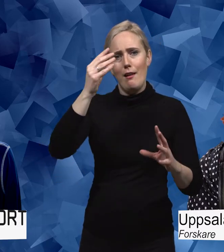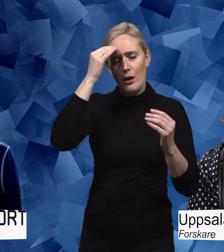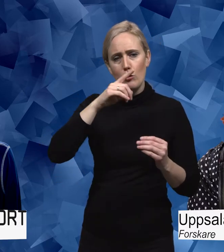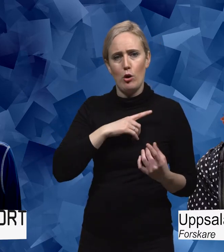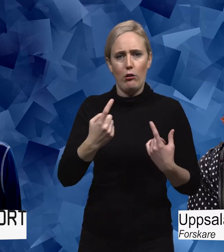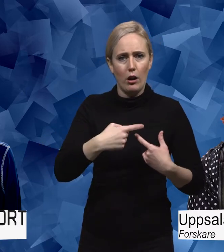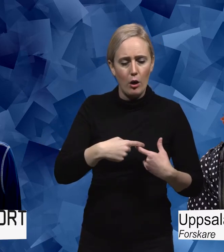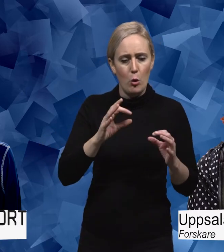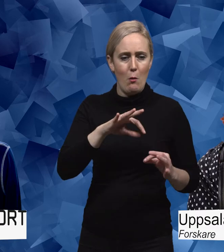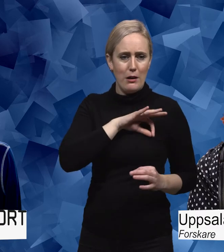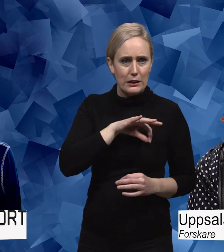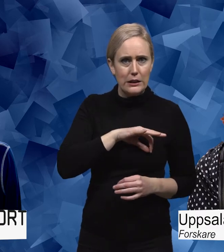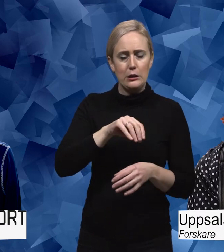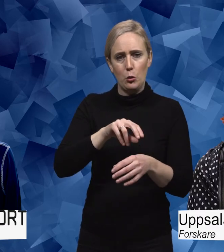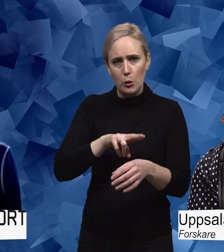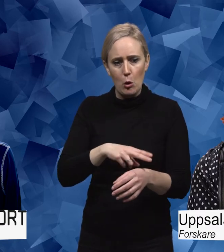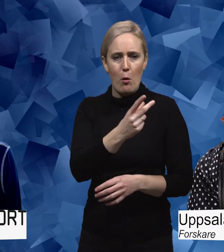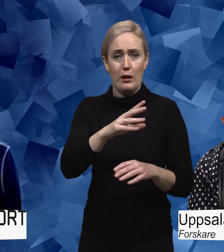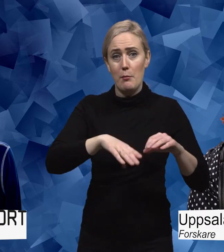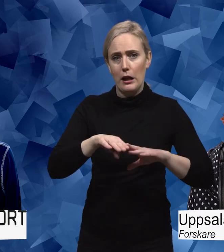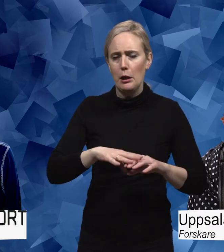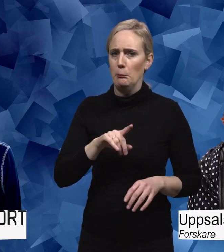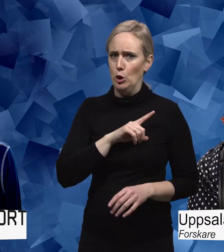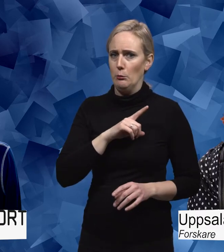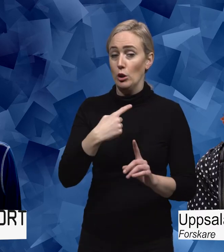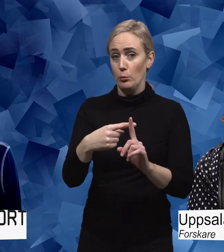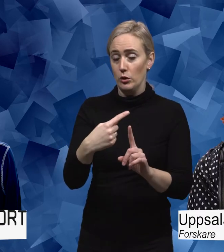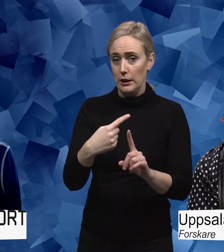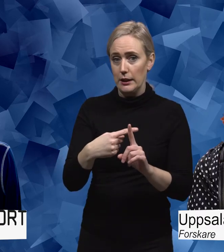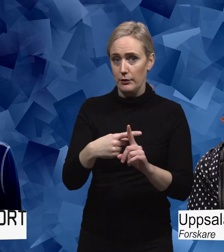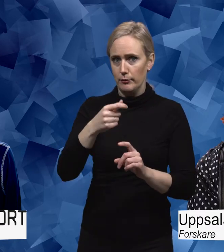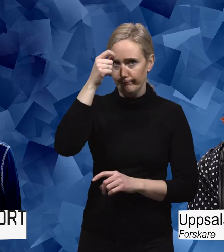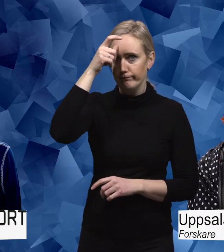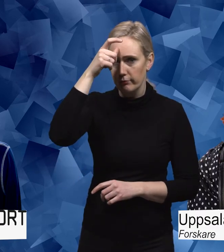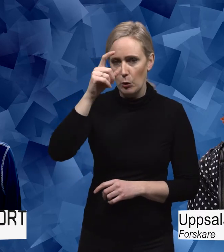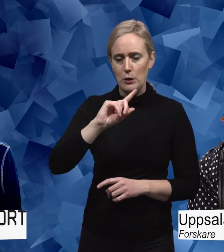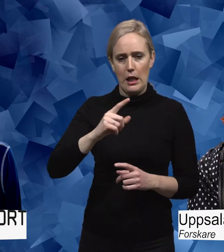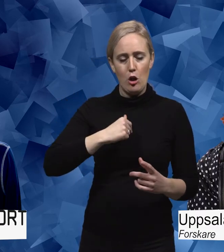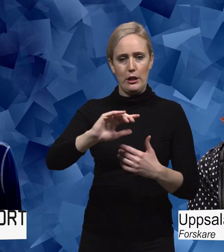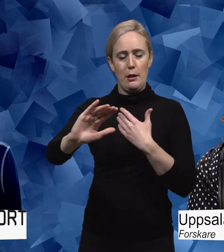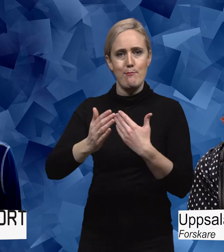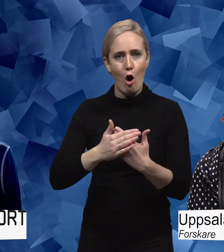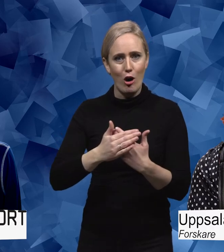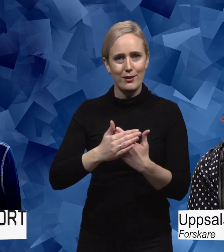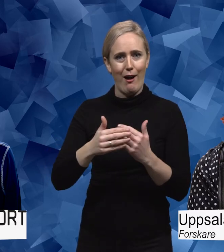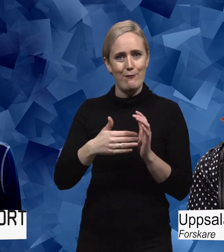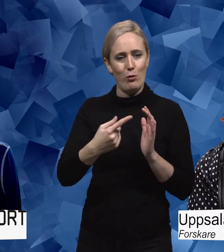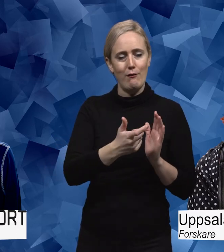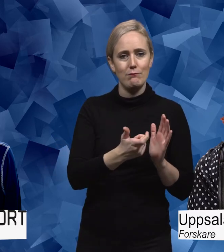medicineringen och andra behandlingar. Väldigt, väldigt givande. När jag kom tillbaka från den veckan så kände jag mig helt som en ny människa. Både för att jag